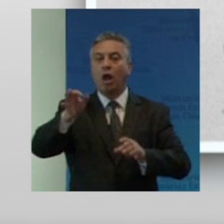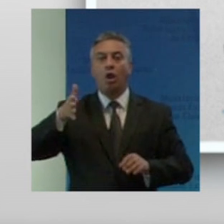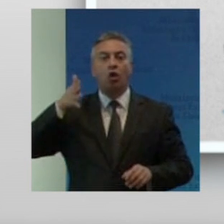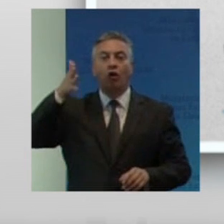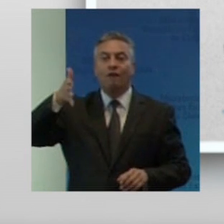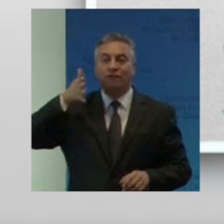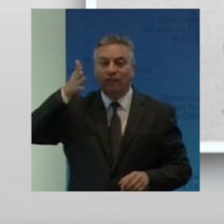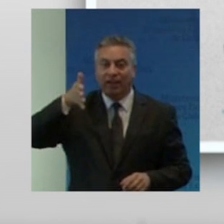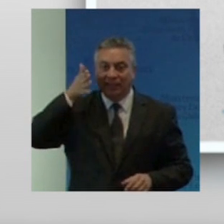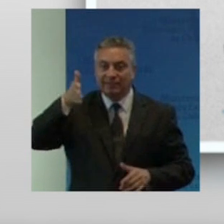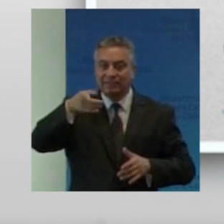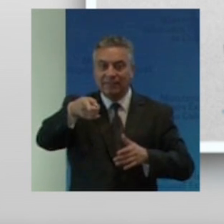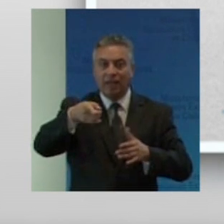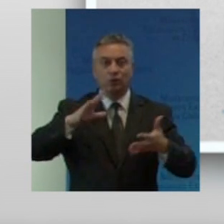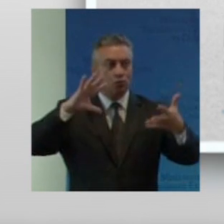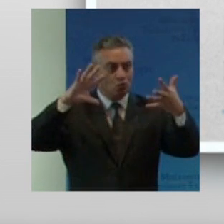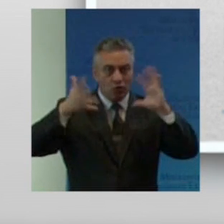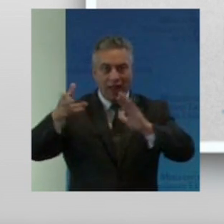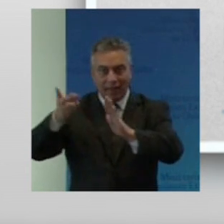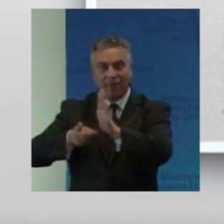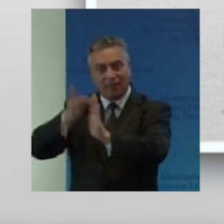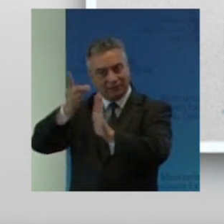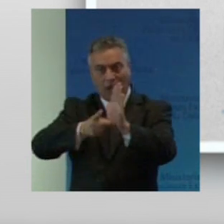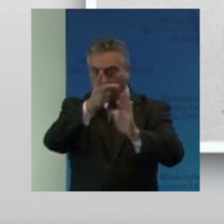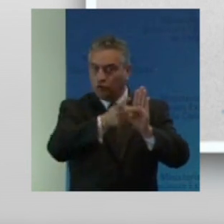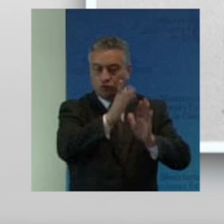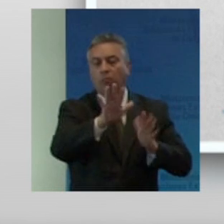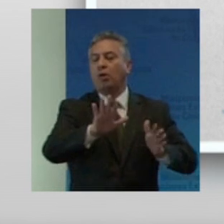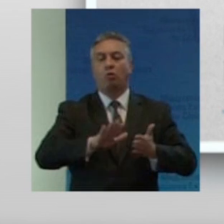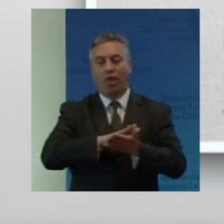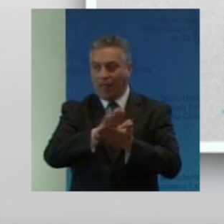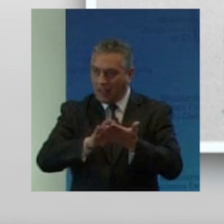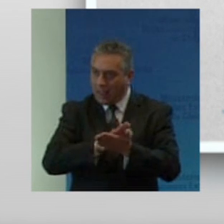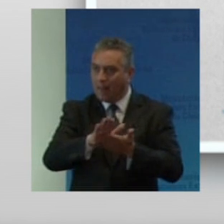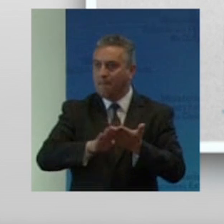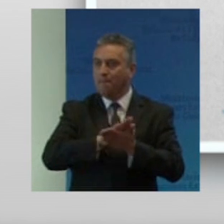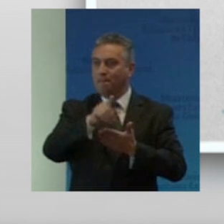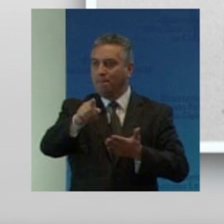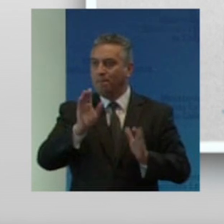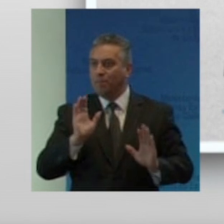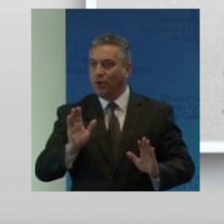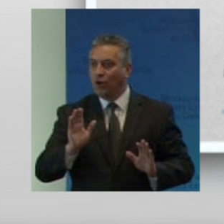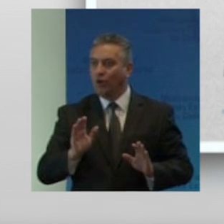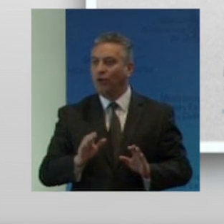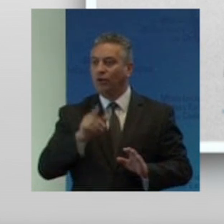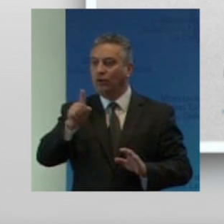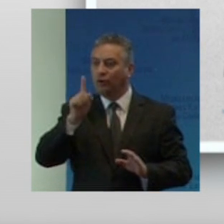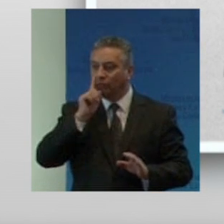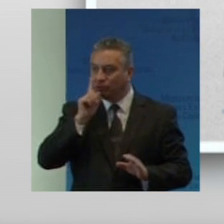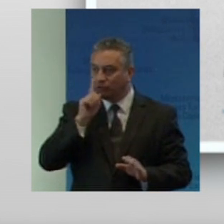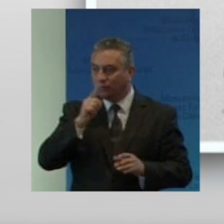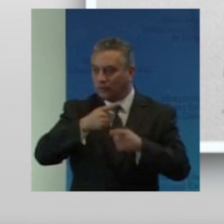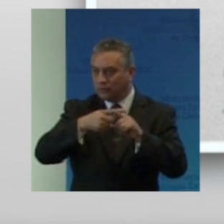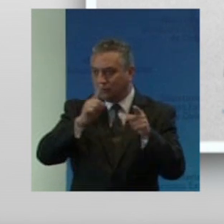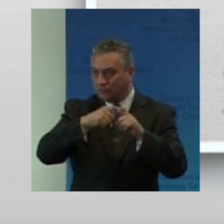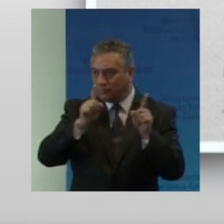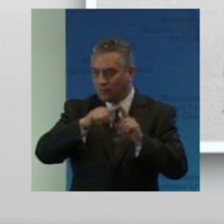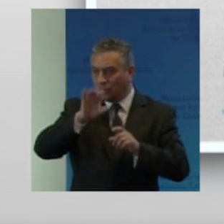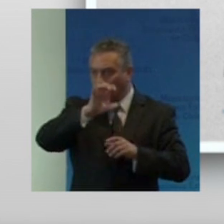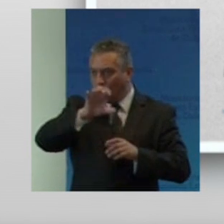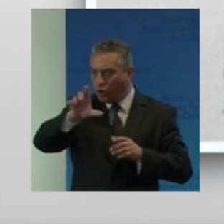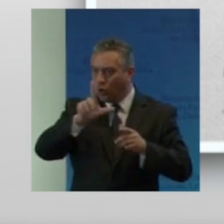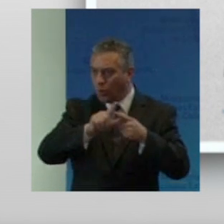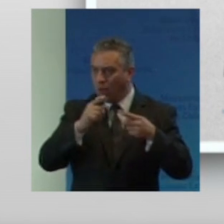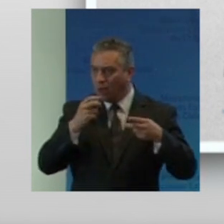mundiales de desarrollo por ejemplo en Sendai Alisababa y más